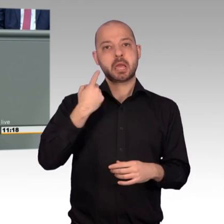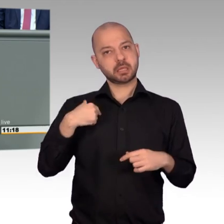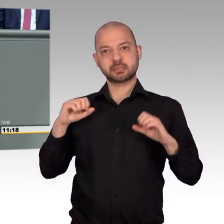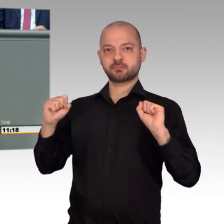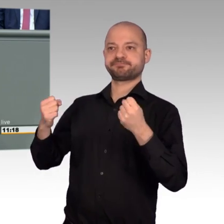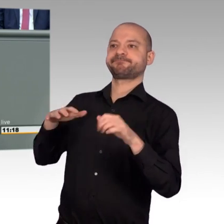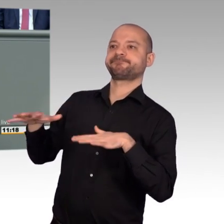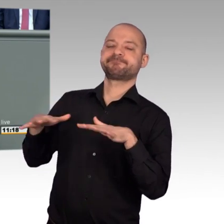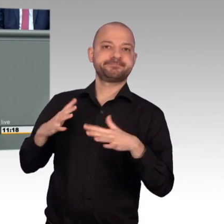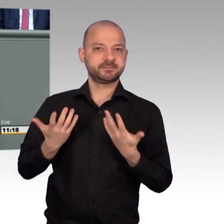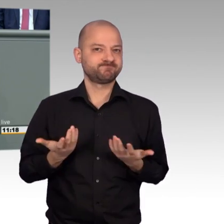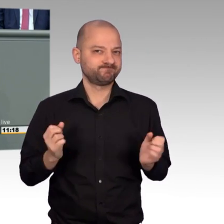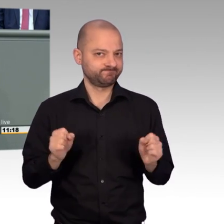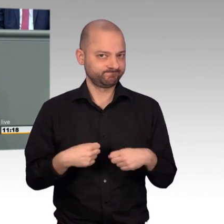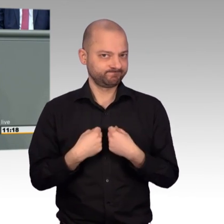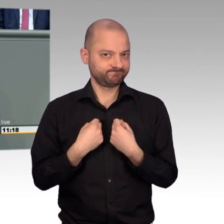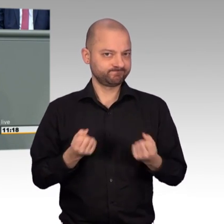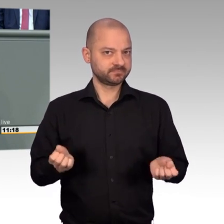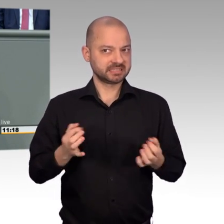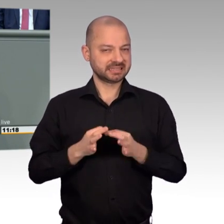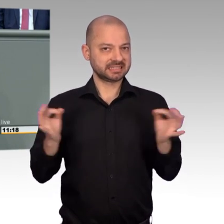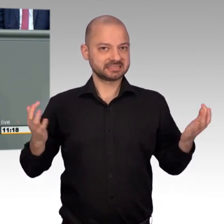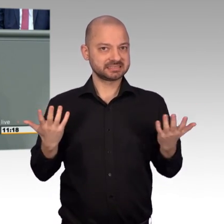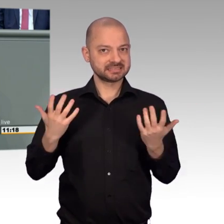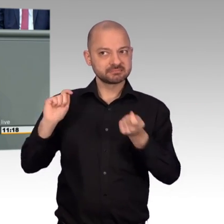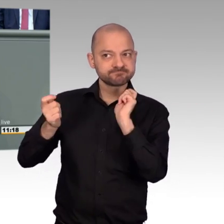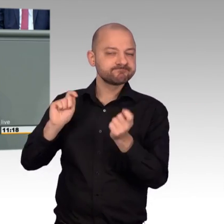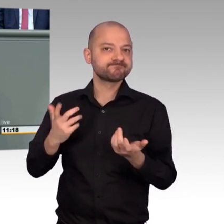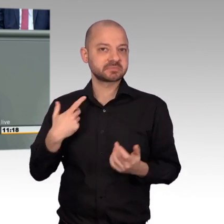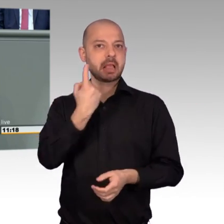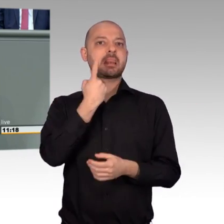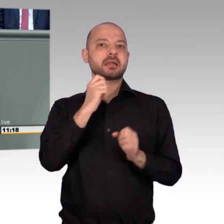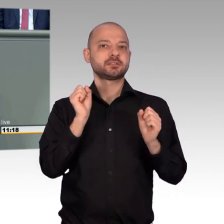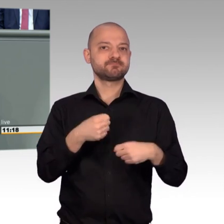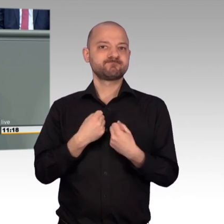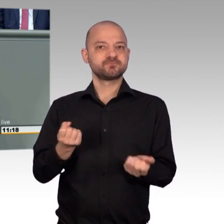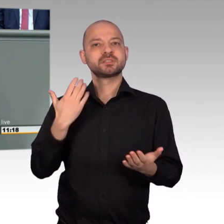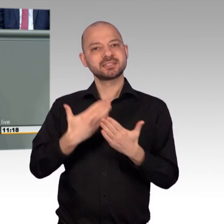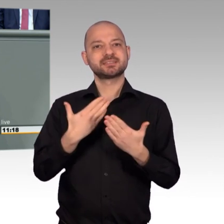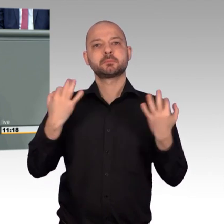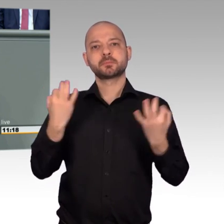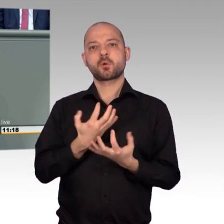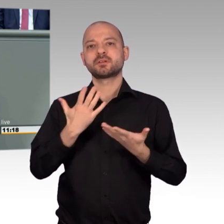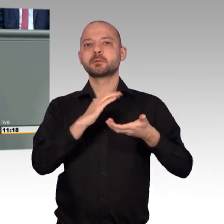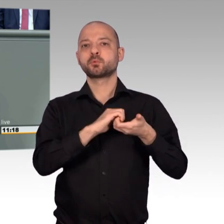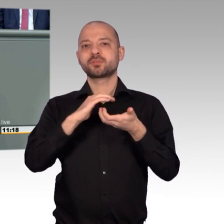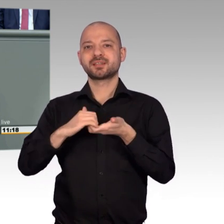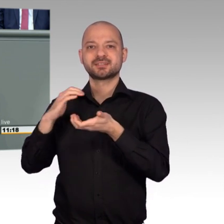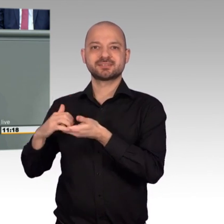selber? Deutschland wird alleine in dieser Region überhaupt gar nichts ausrichten, sondern wir werden dort nur gemeinschaftlich in